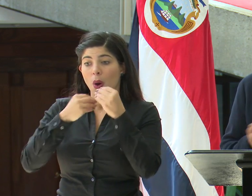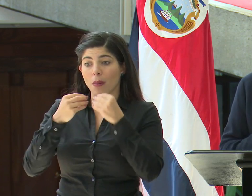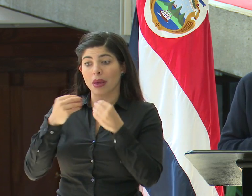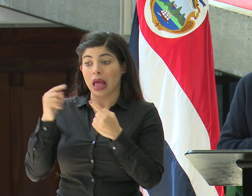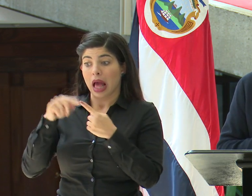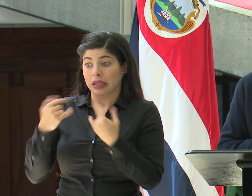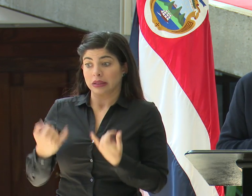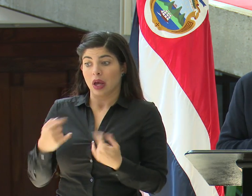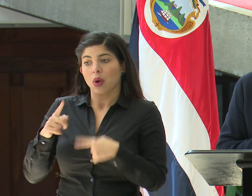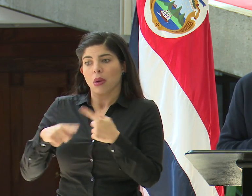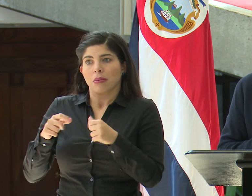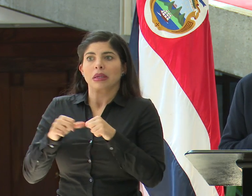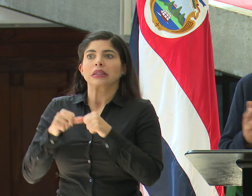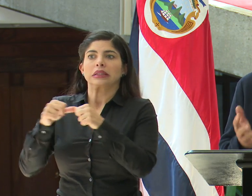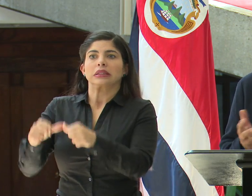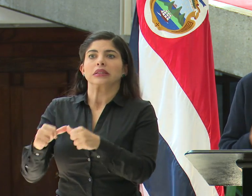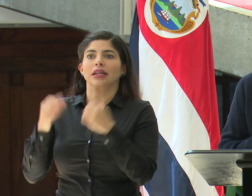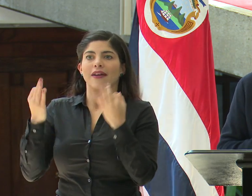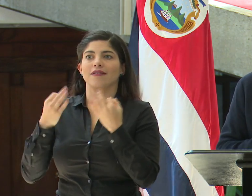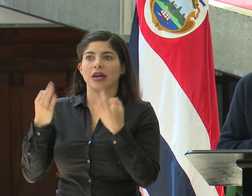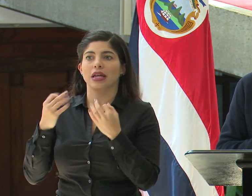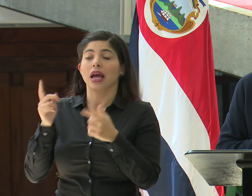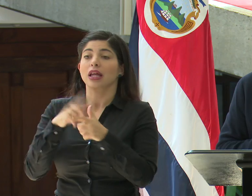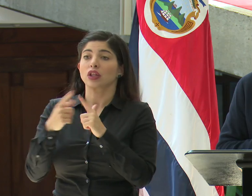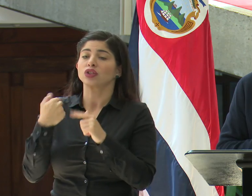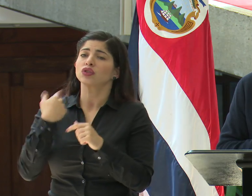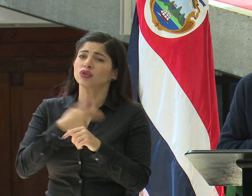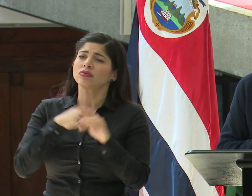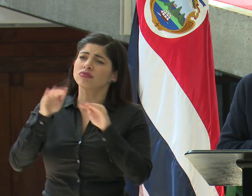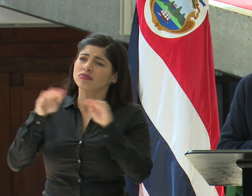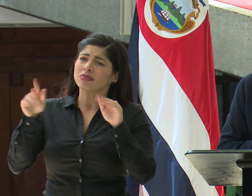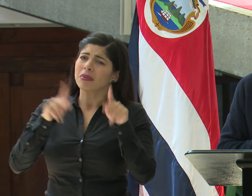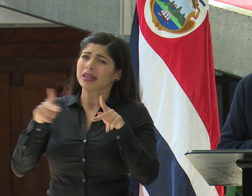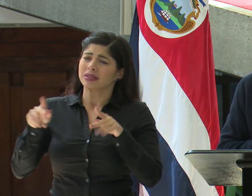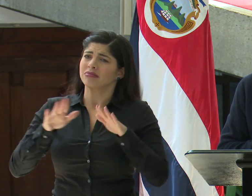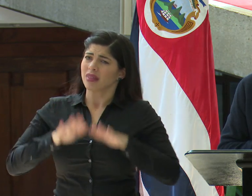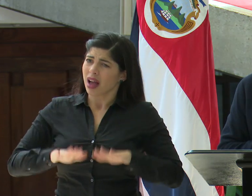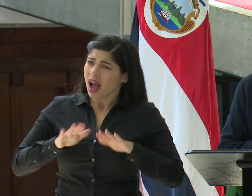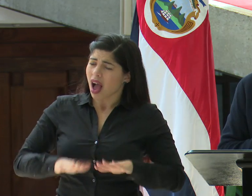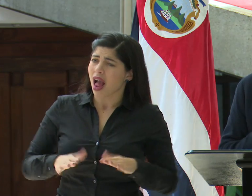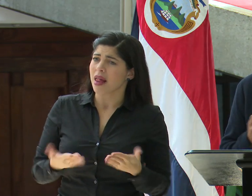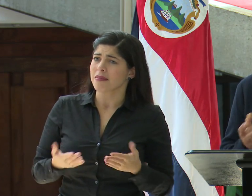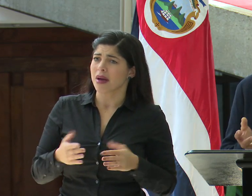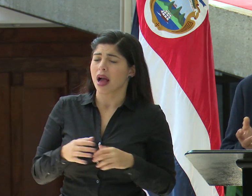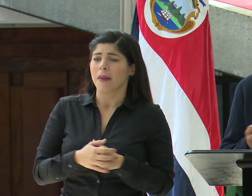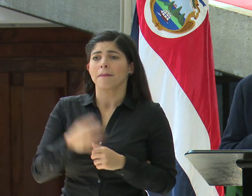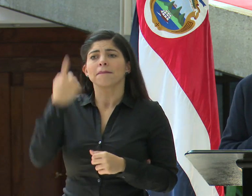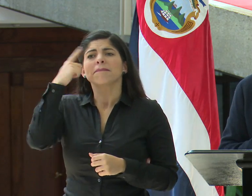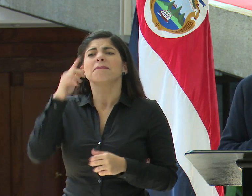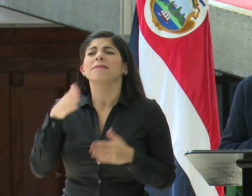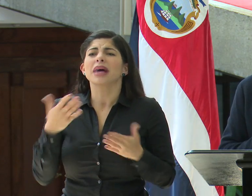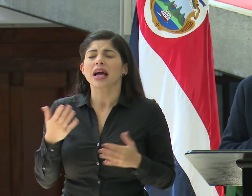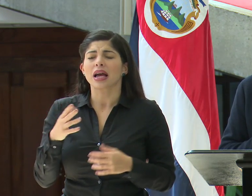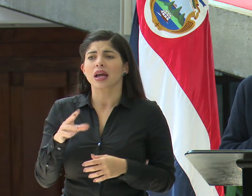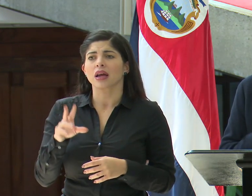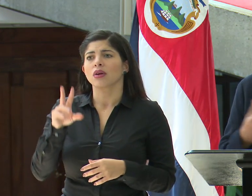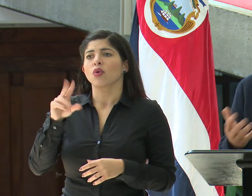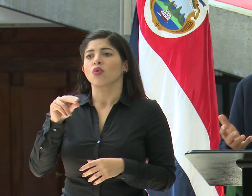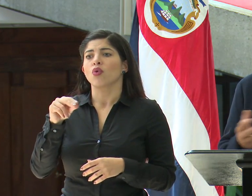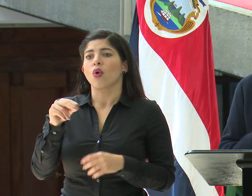día de hoy. Así que llamamos entonces a la tranquilidad, a la calma, para que no